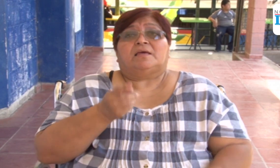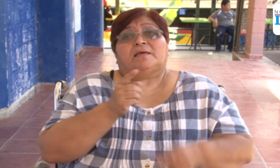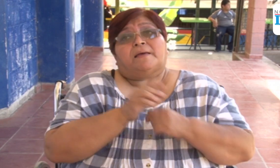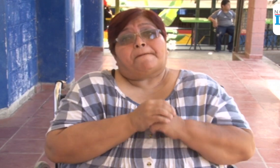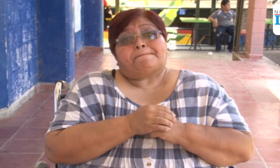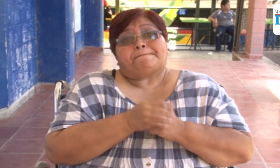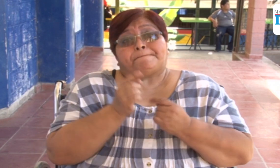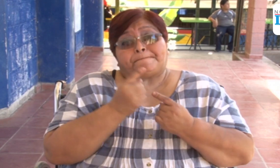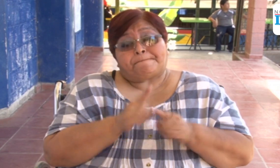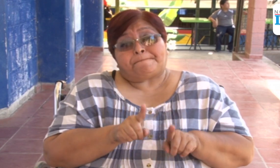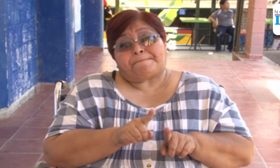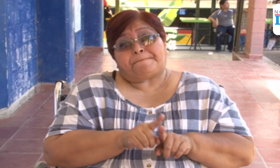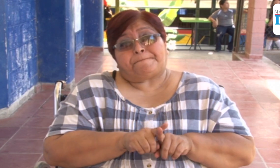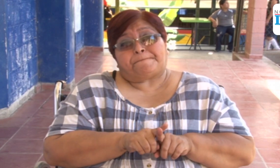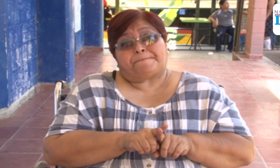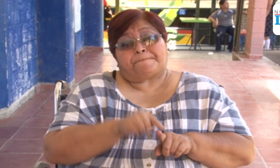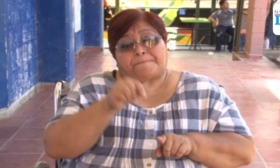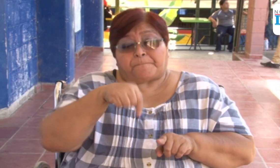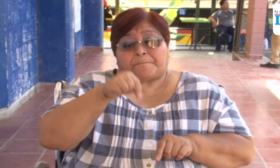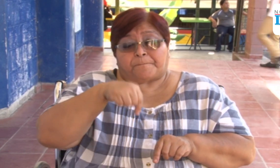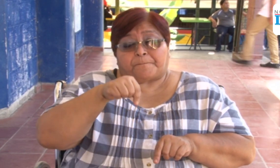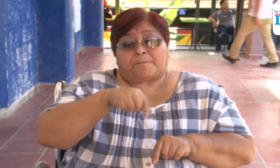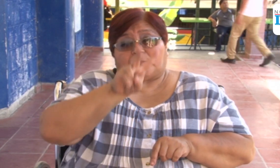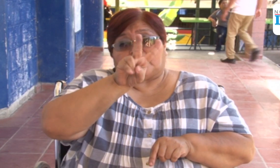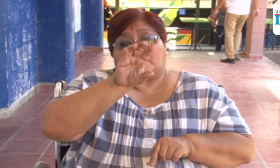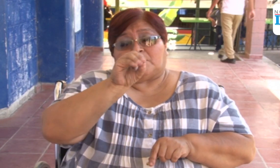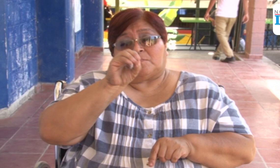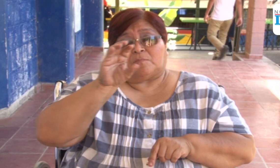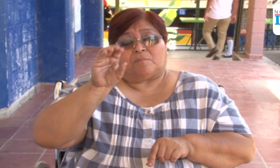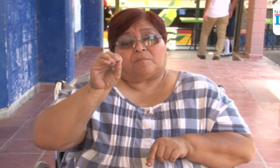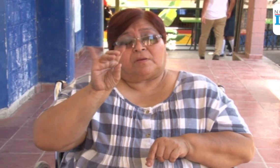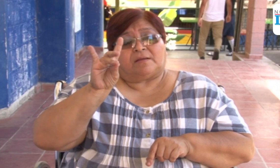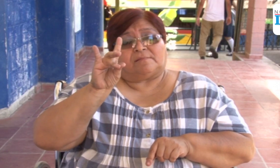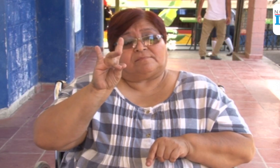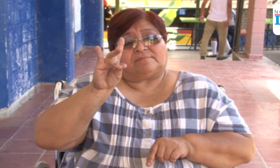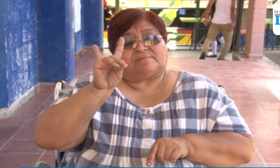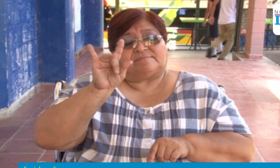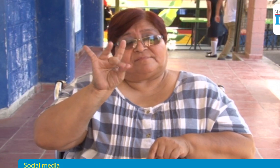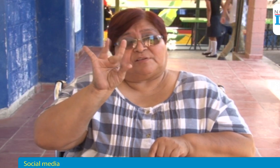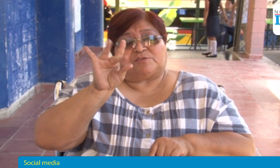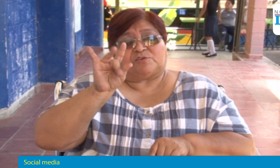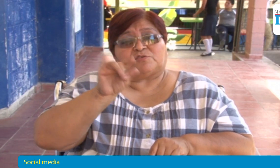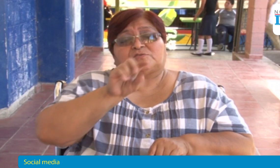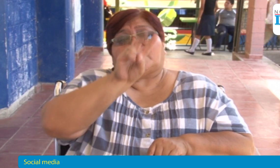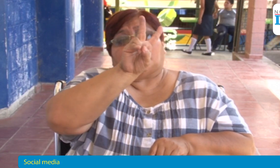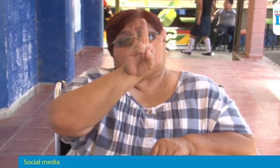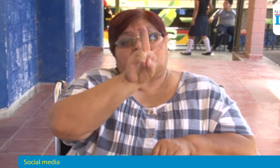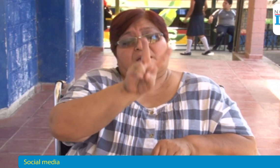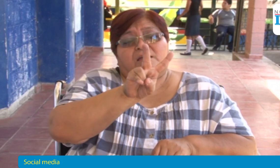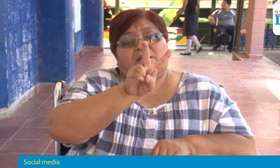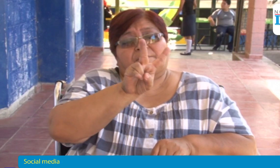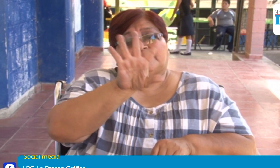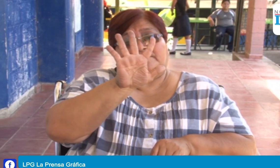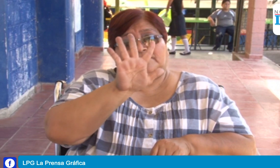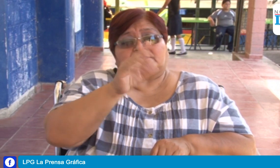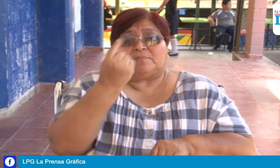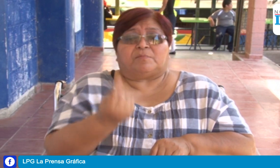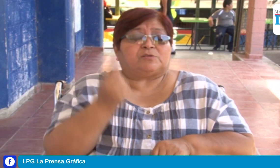intérprete pagado por la universidad. En los últimos cinco años, solo ocho personas sordas se han graduado de su carrera